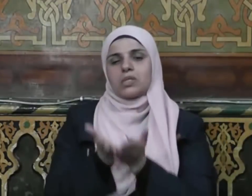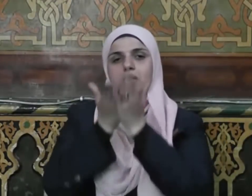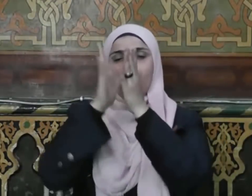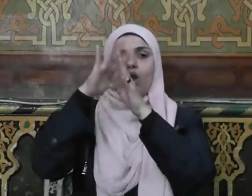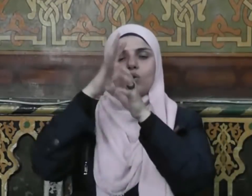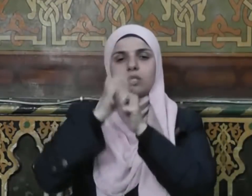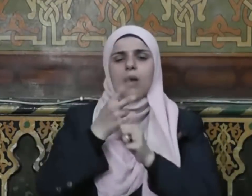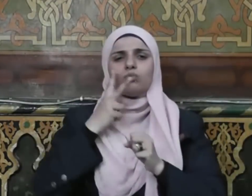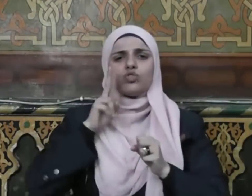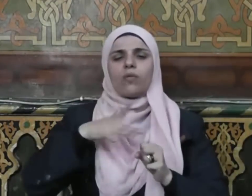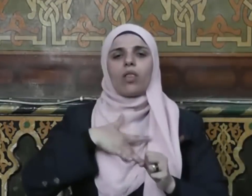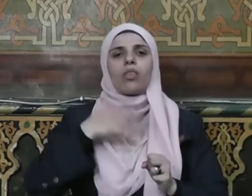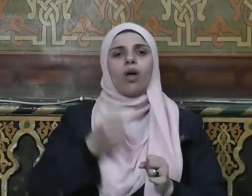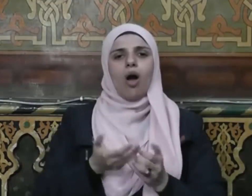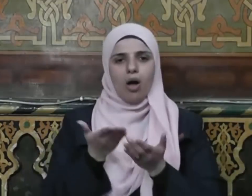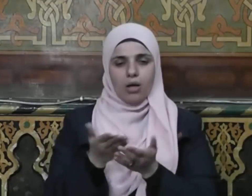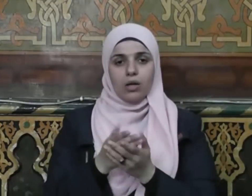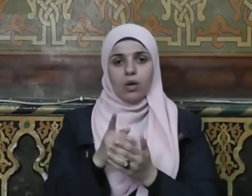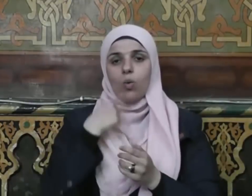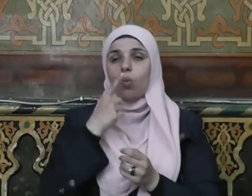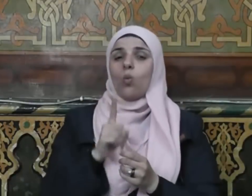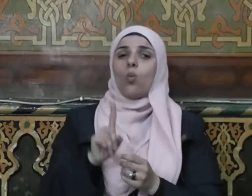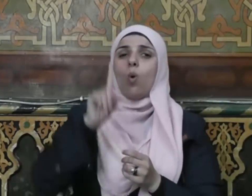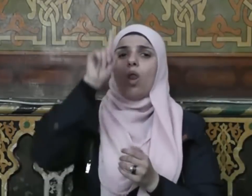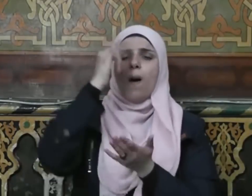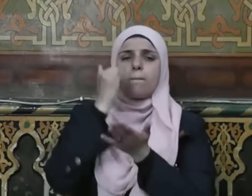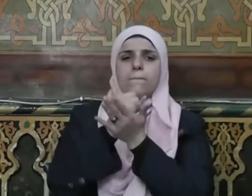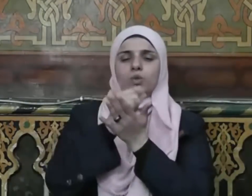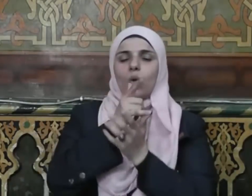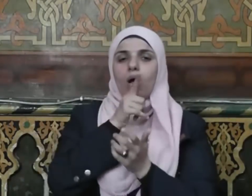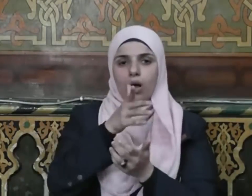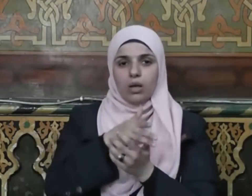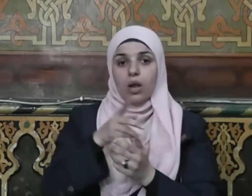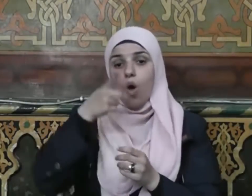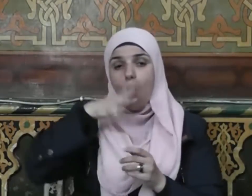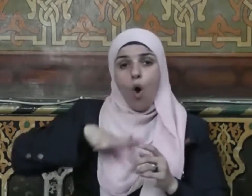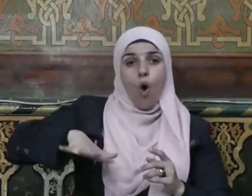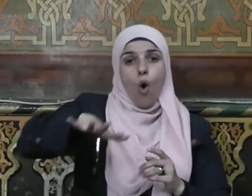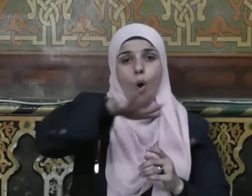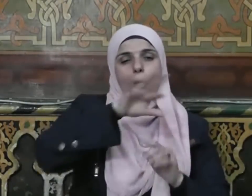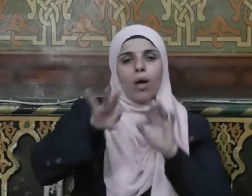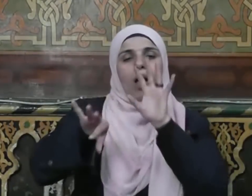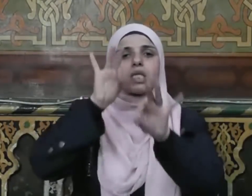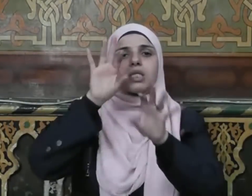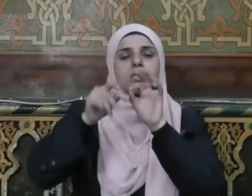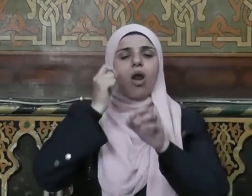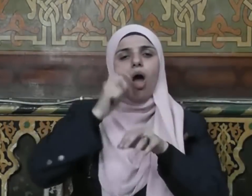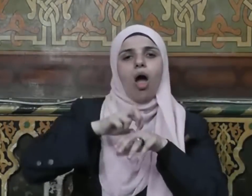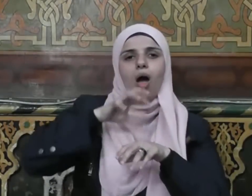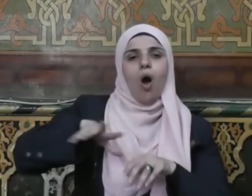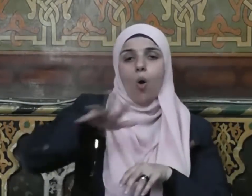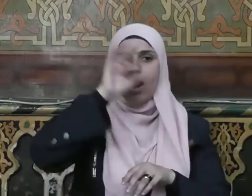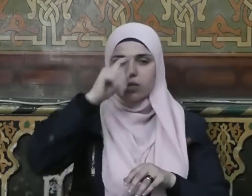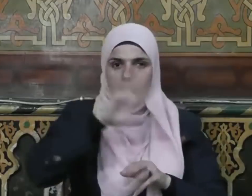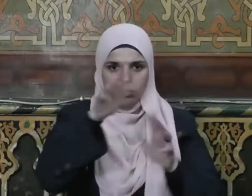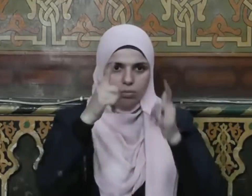ومحلا لثقته ولله در القائل هم صفوة الأقوام فاعرف قدرهم